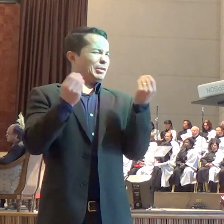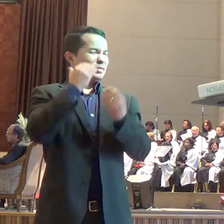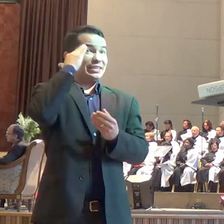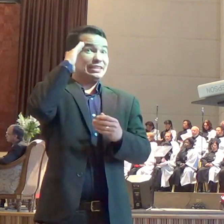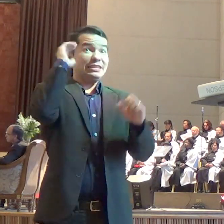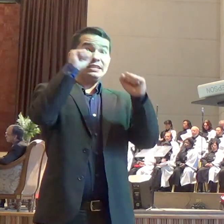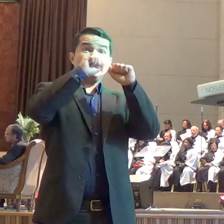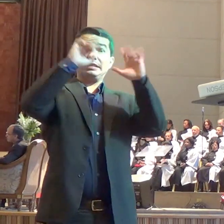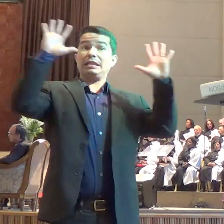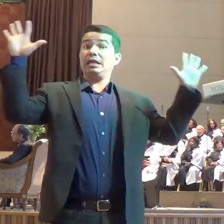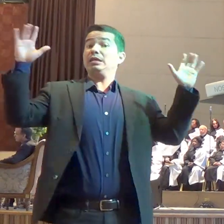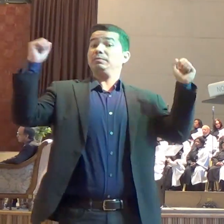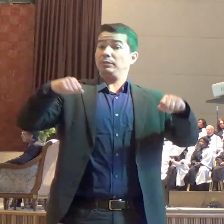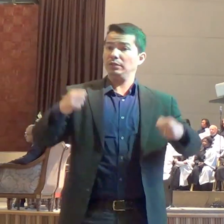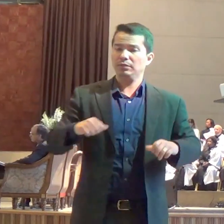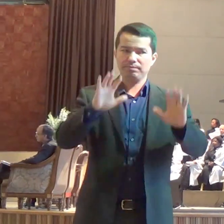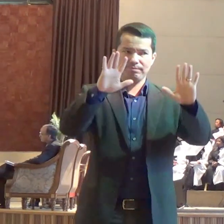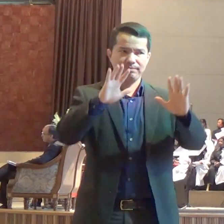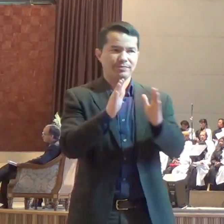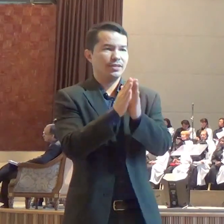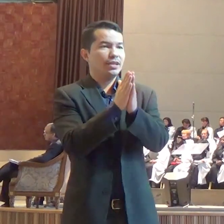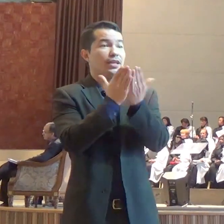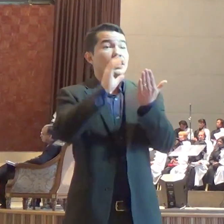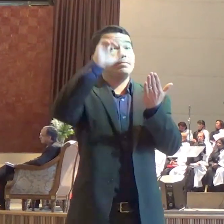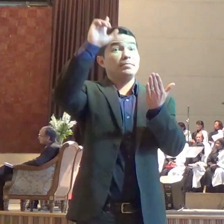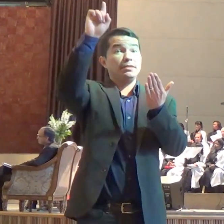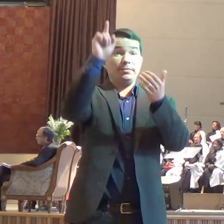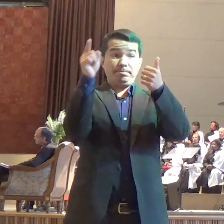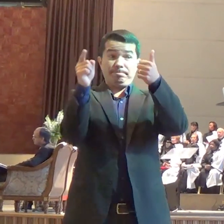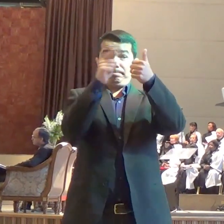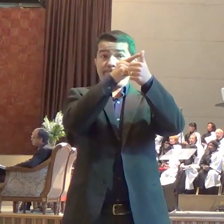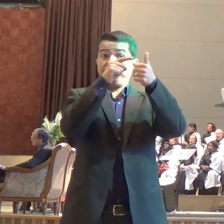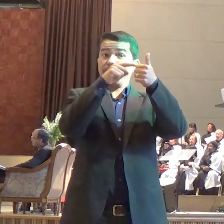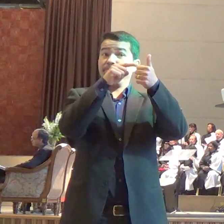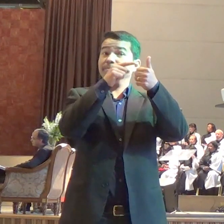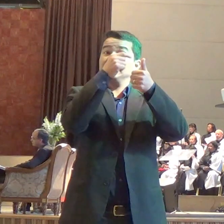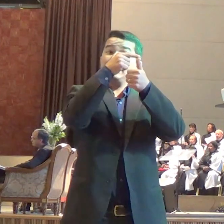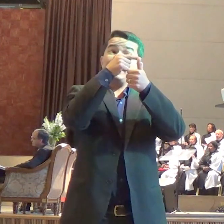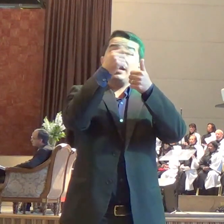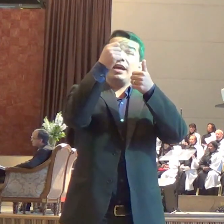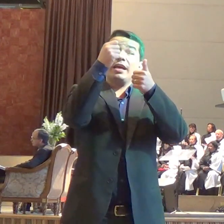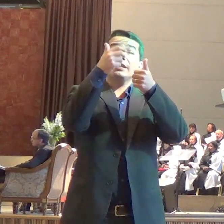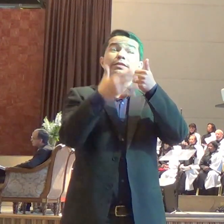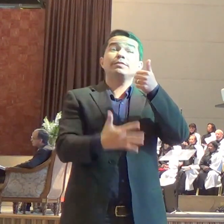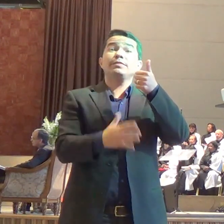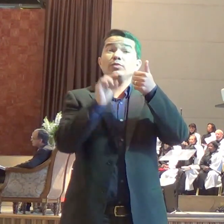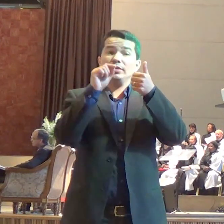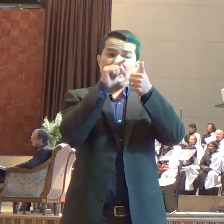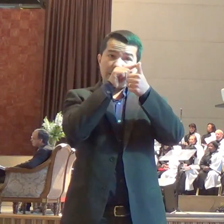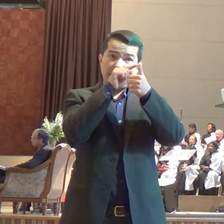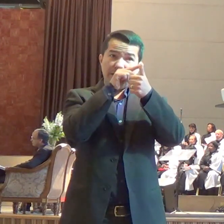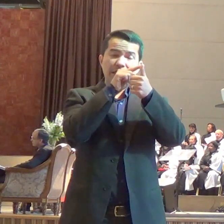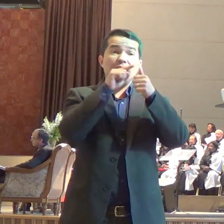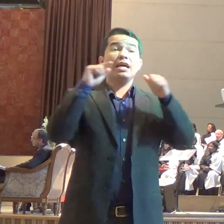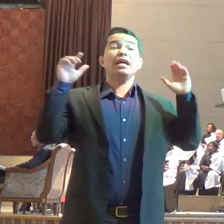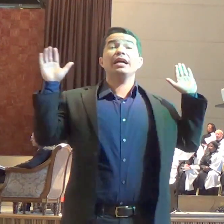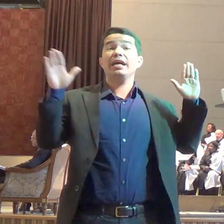A primeira coisa que a Bíblia vai dizer para a gente é que como mensageiros, os anjos